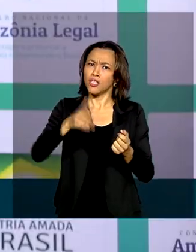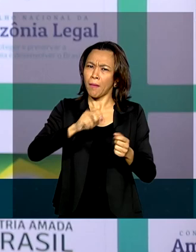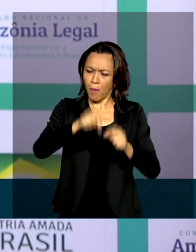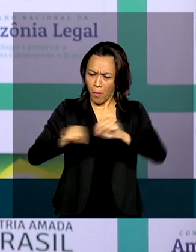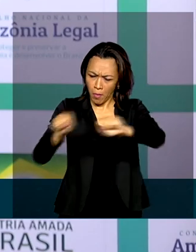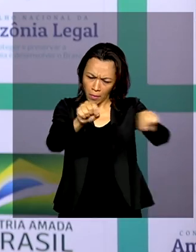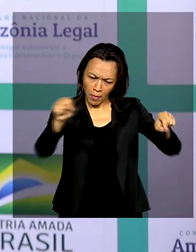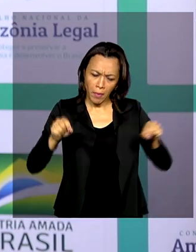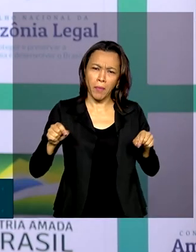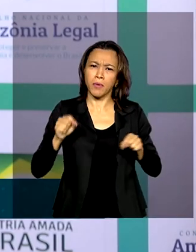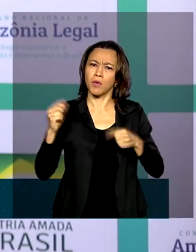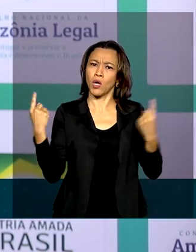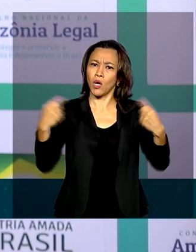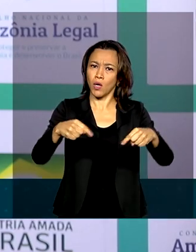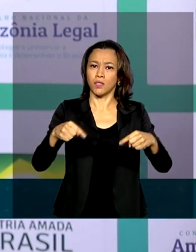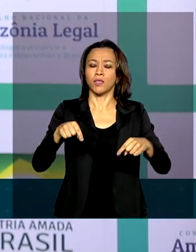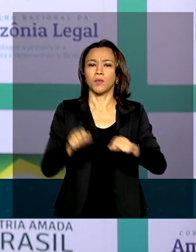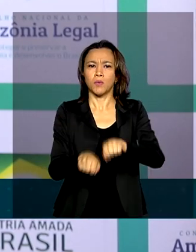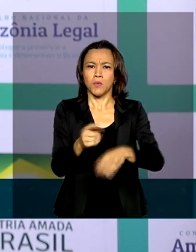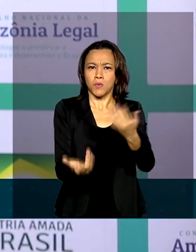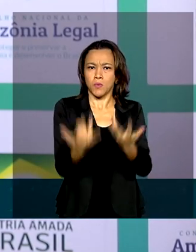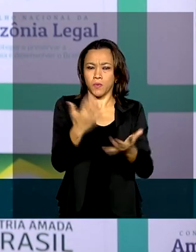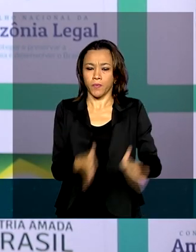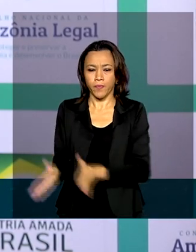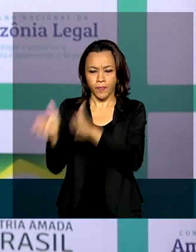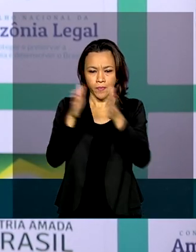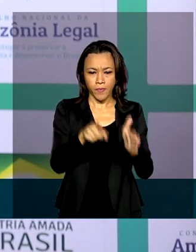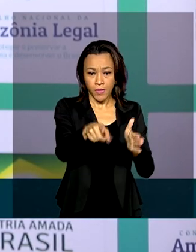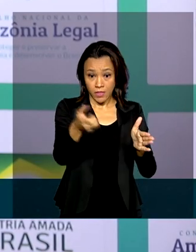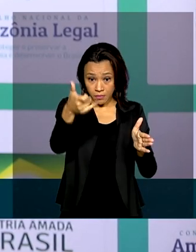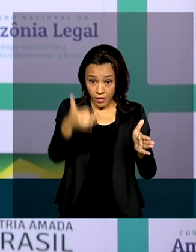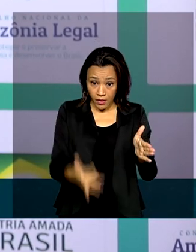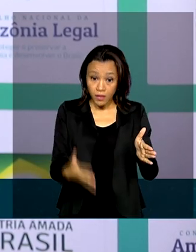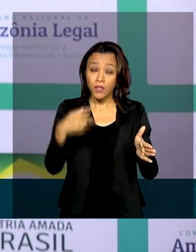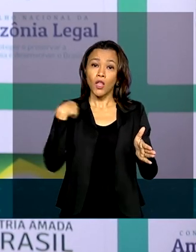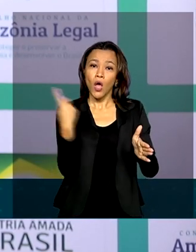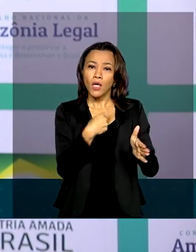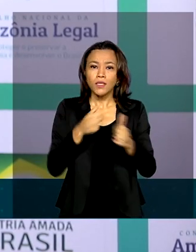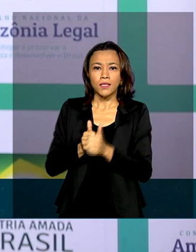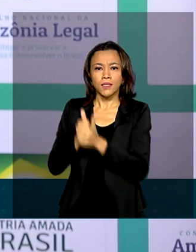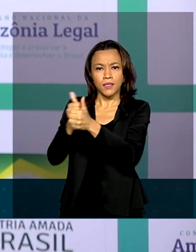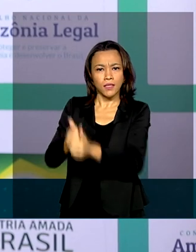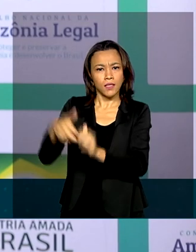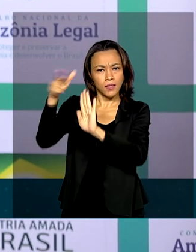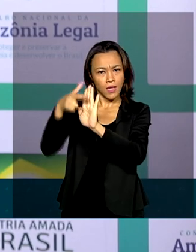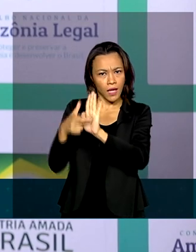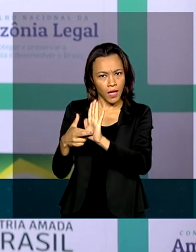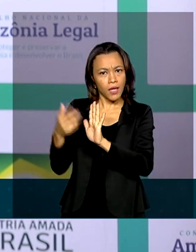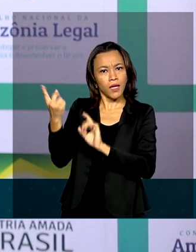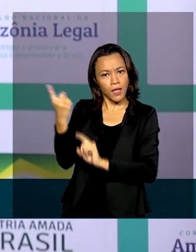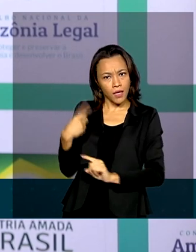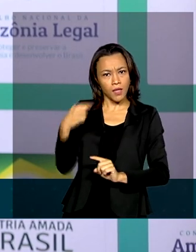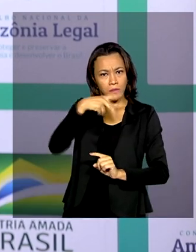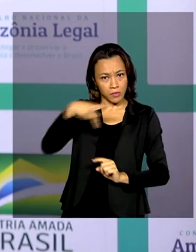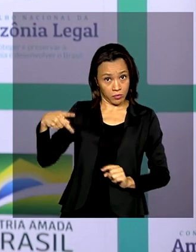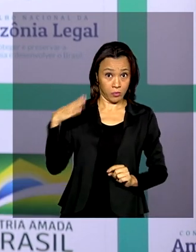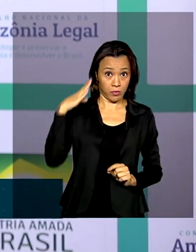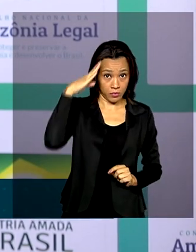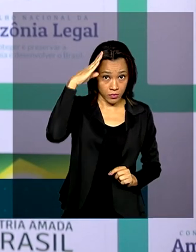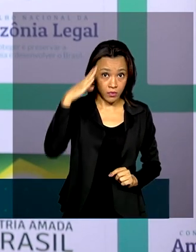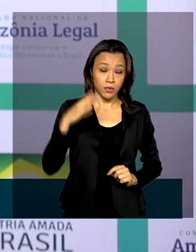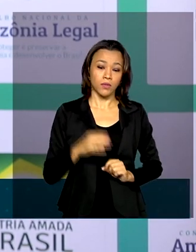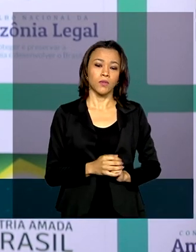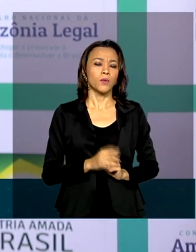Temos nos lançado nessa enorme tarefa, cumprindo as diretrizes do presidente Bolsonaro, no sentido de